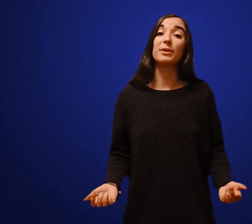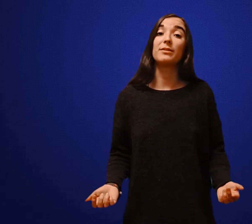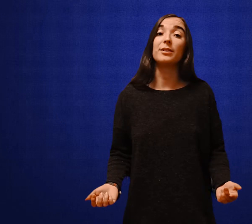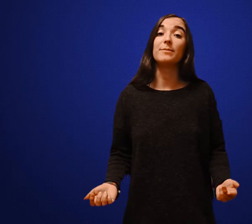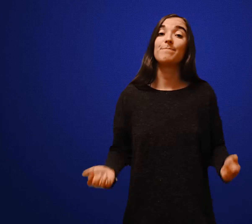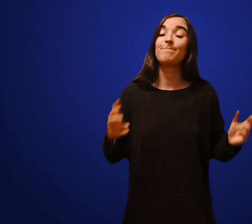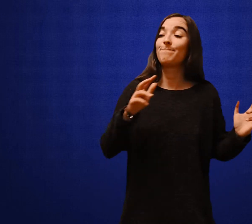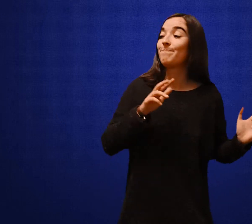passer